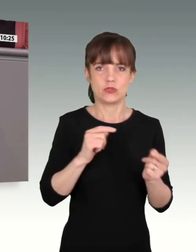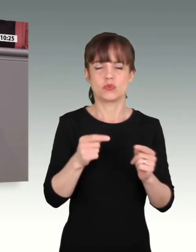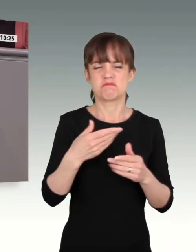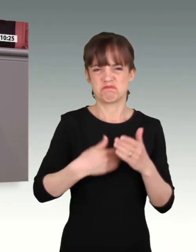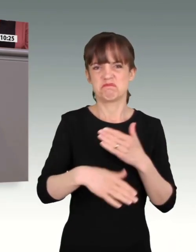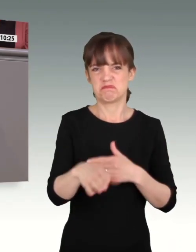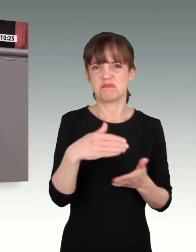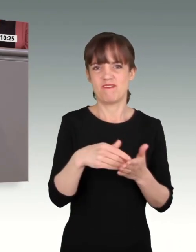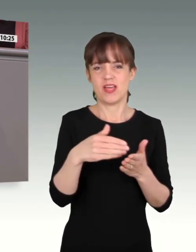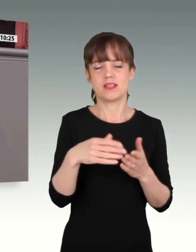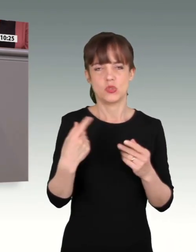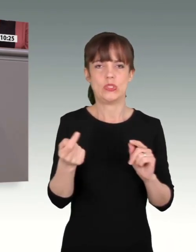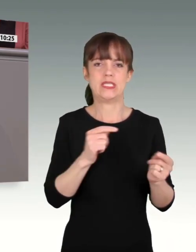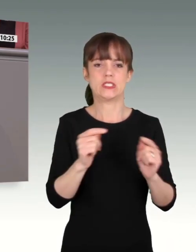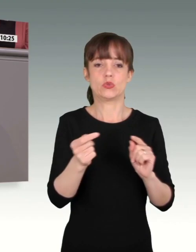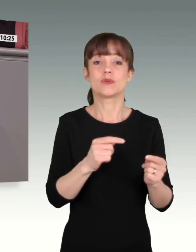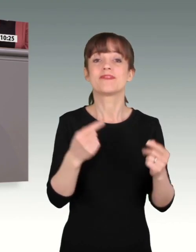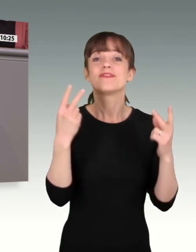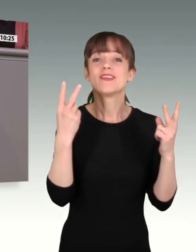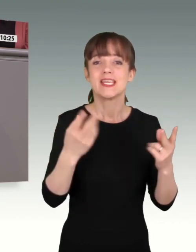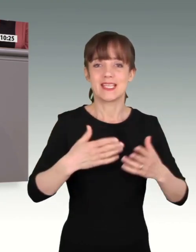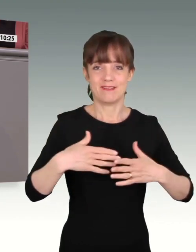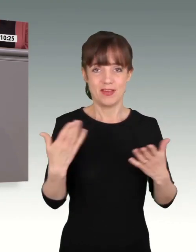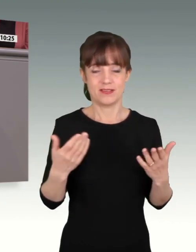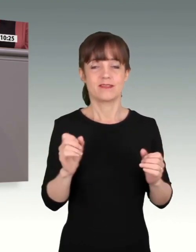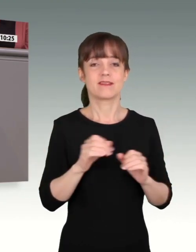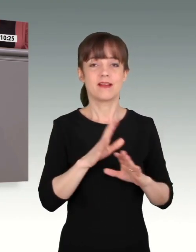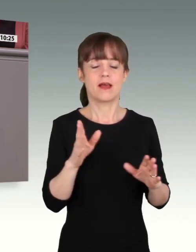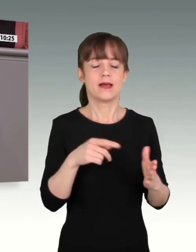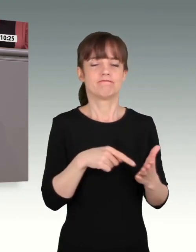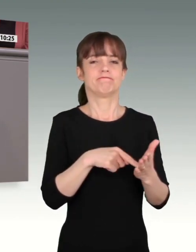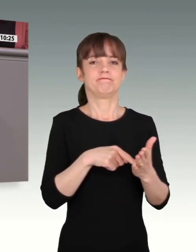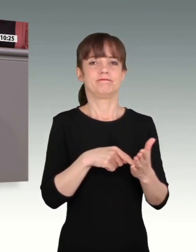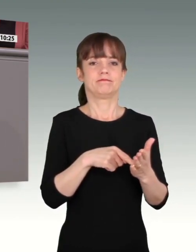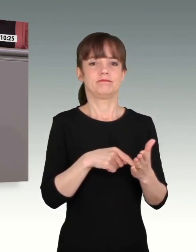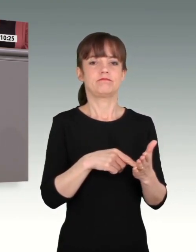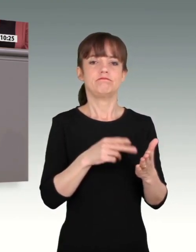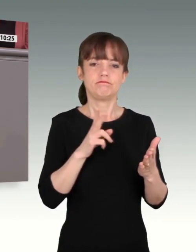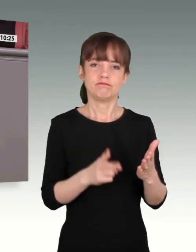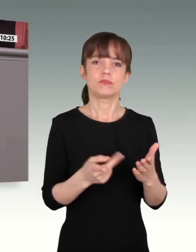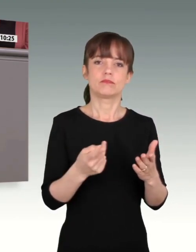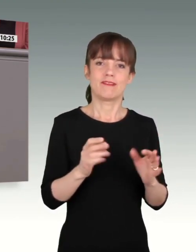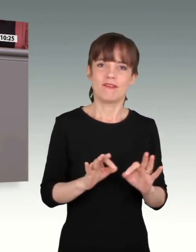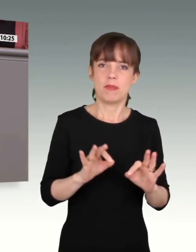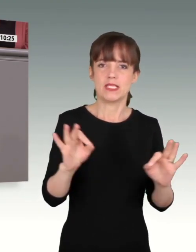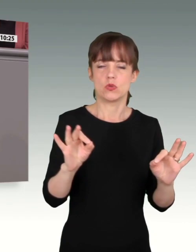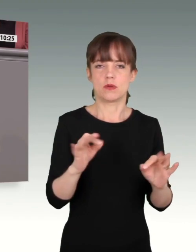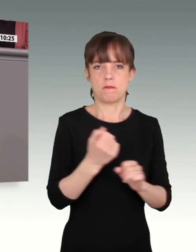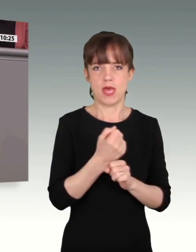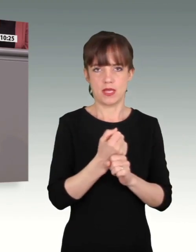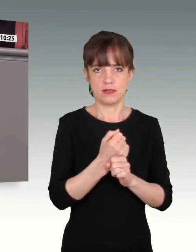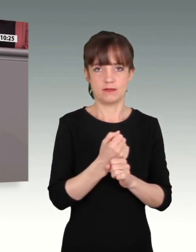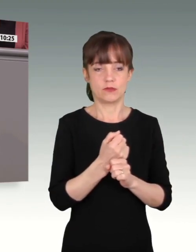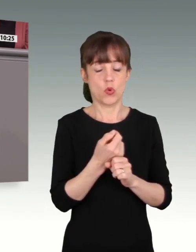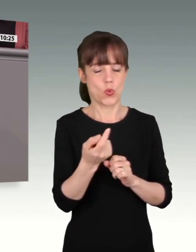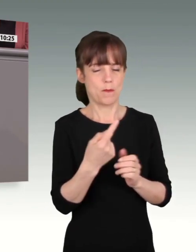noch ein paar Wochen so weitergehen. Wichtig ist, dass wir aber tatsächlich natürlich zu einem Punkt kommen und tatsächlich Verbesserung erreichen. Ich komme da noch dazu,